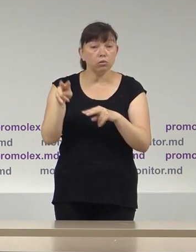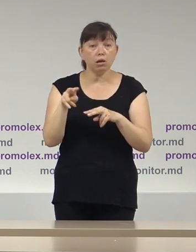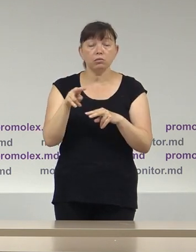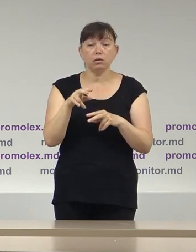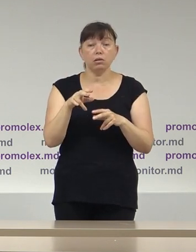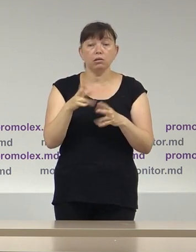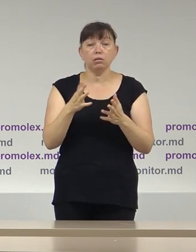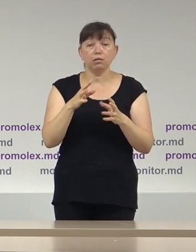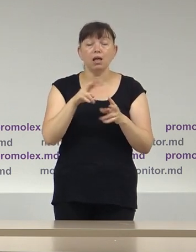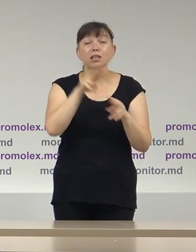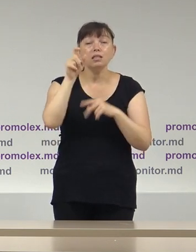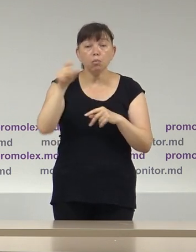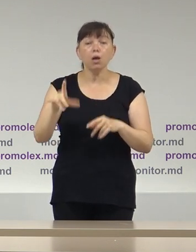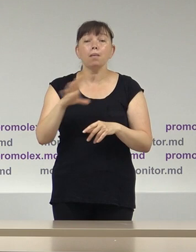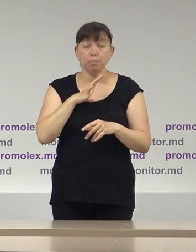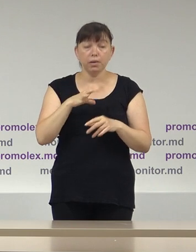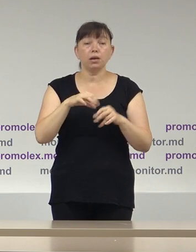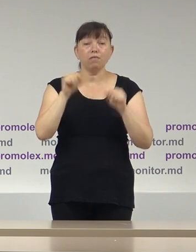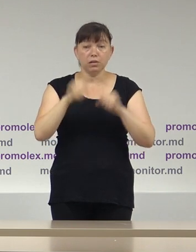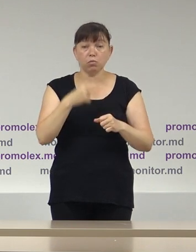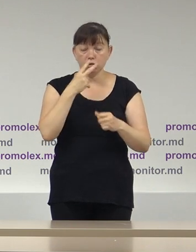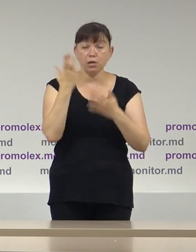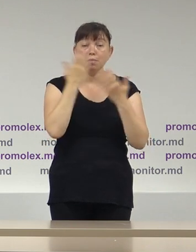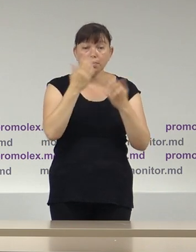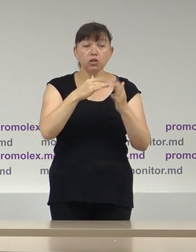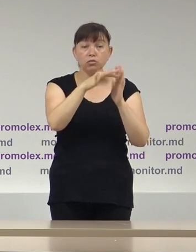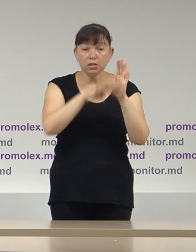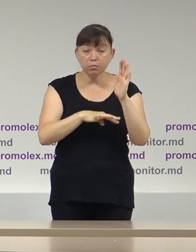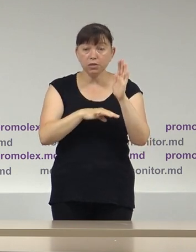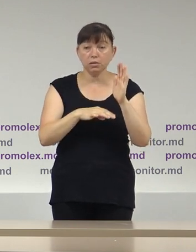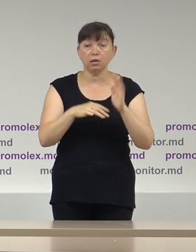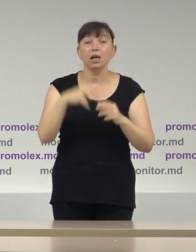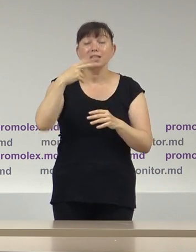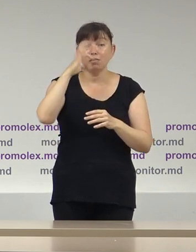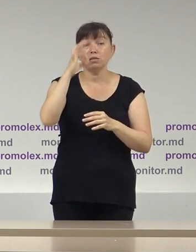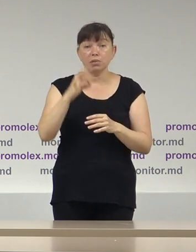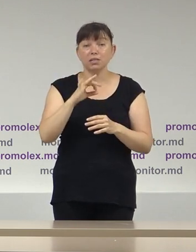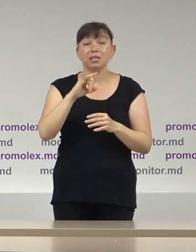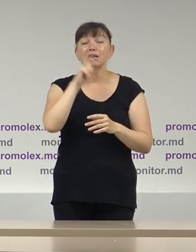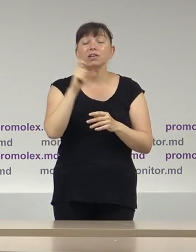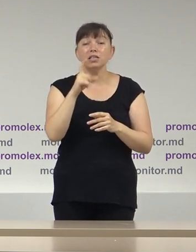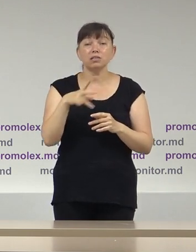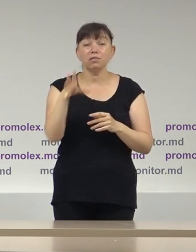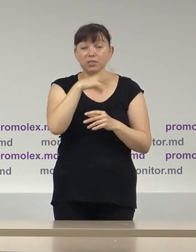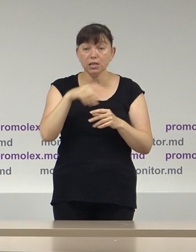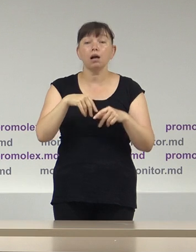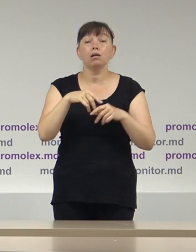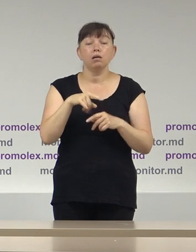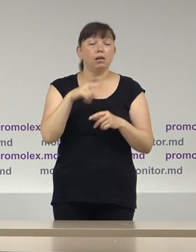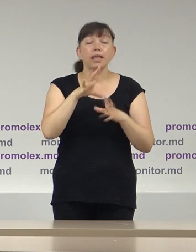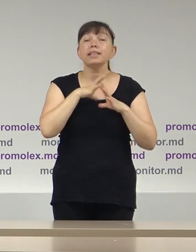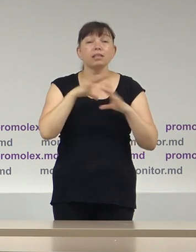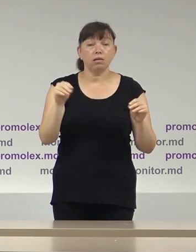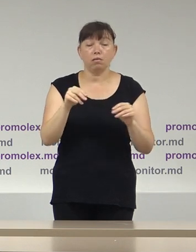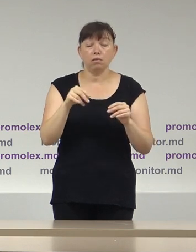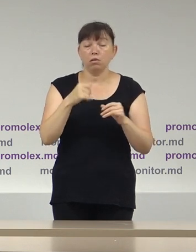acces la listele electorale, adică în 20%, mai binezis, din secții de votare, nu am avut